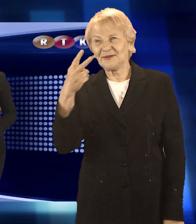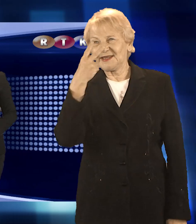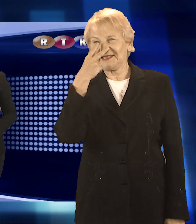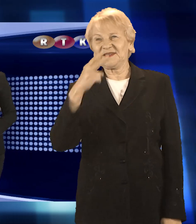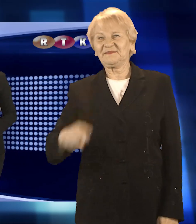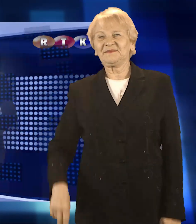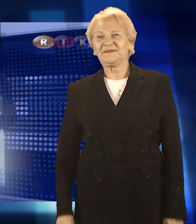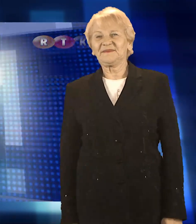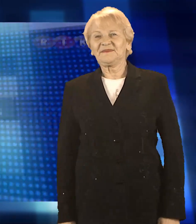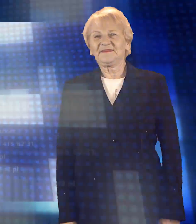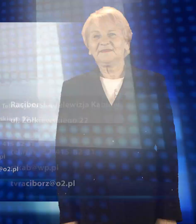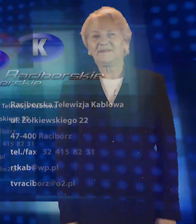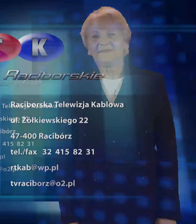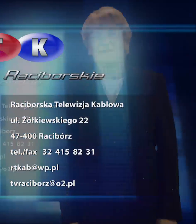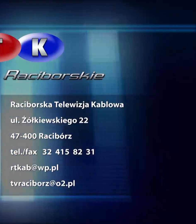uwagę i do zobaczenia.